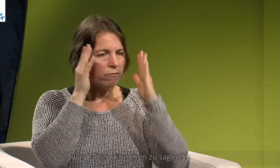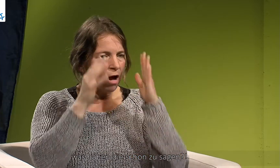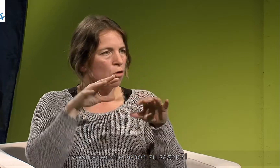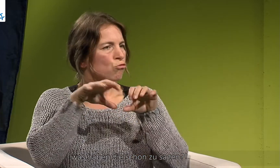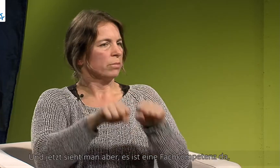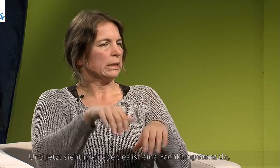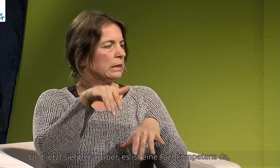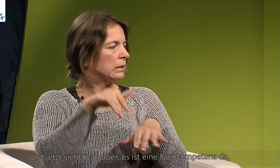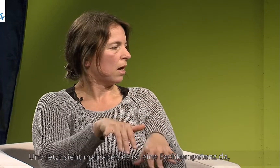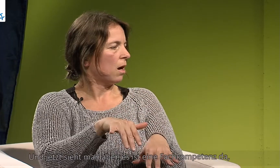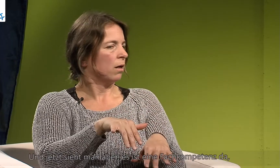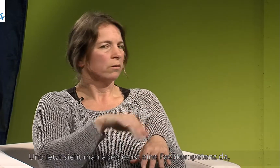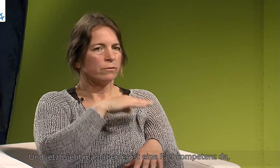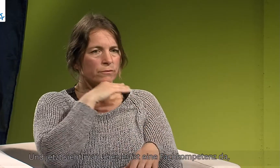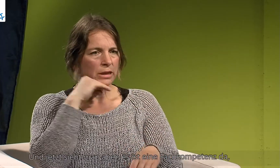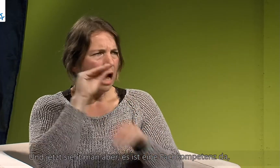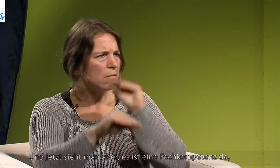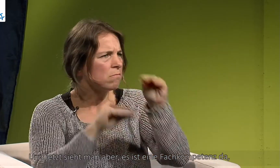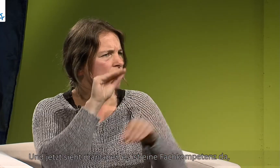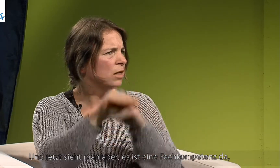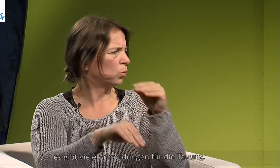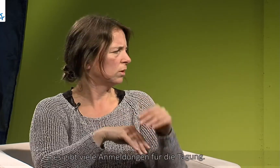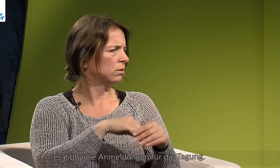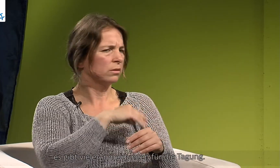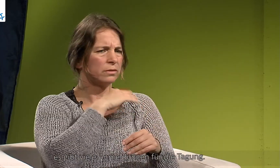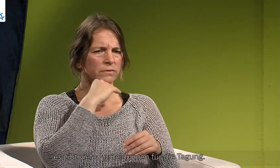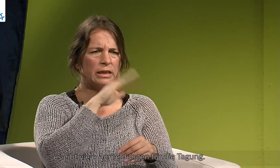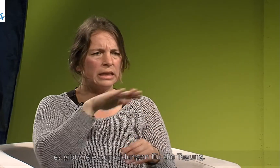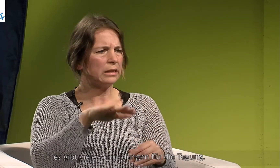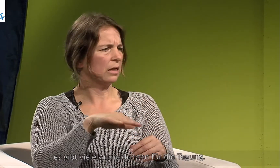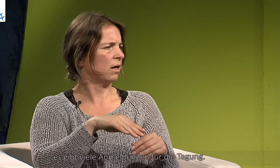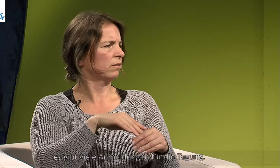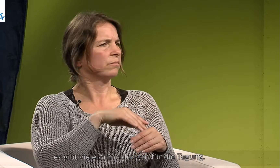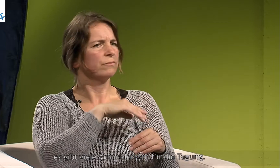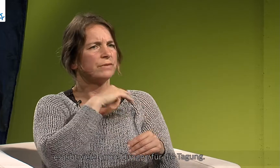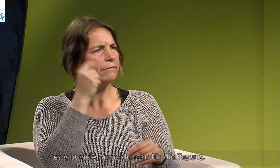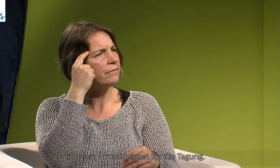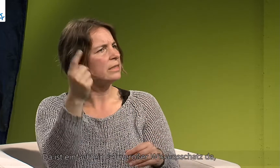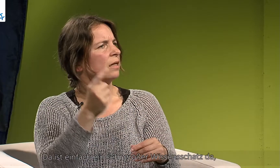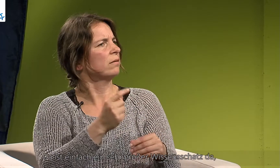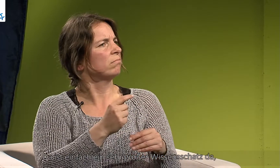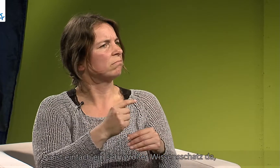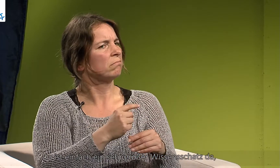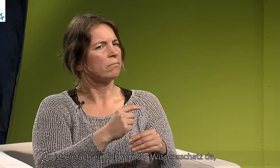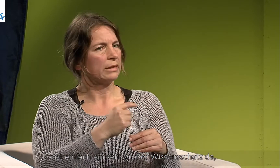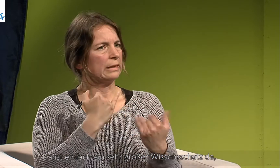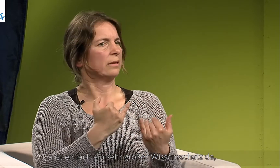sagen? Und jetzt sieht man aber, es ist eine Fachkompetenz da. Es gibt total viele Anmeldungen für die Tagung und da ist einfach ein sehr großer